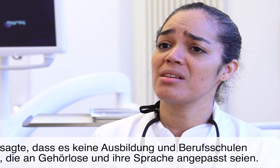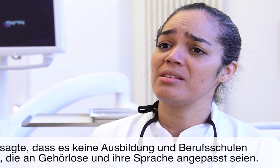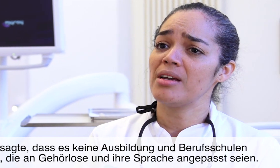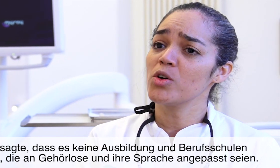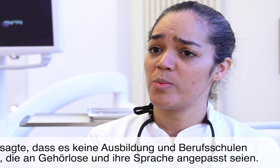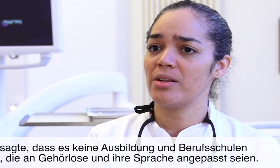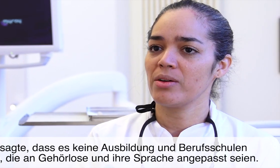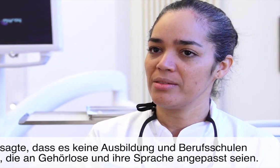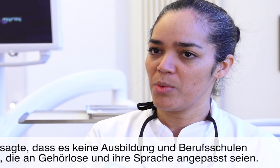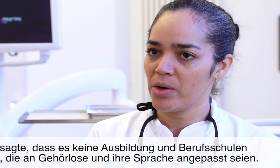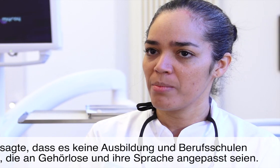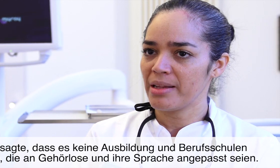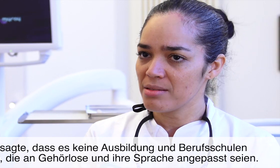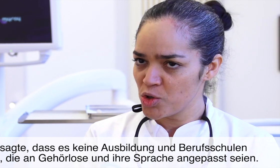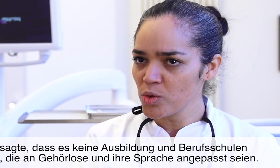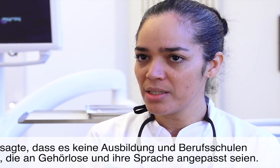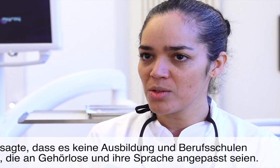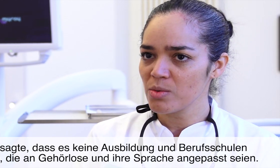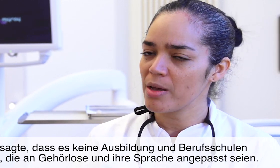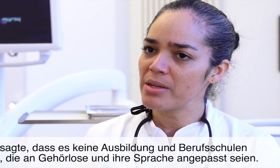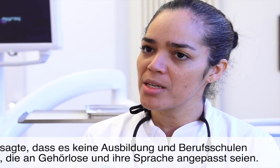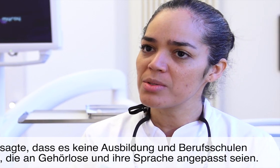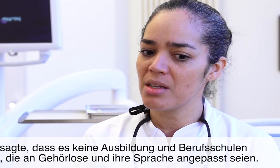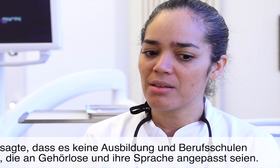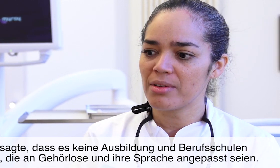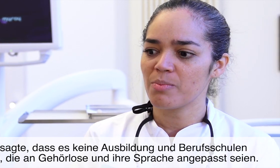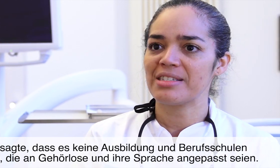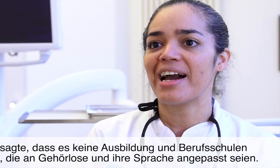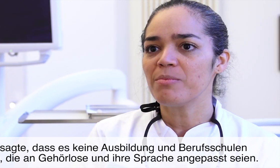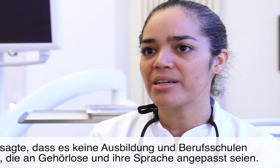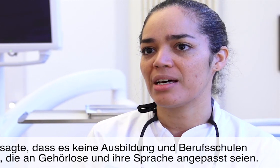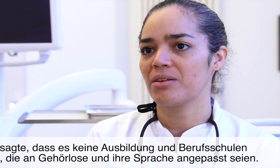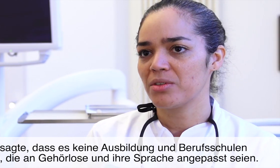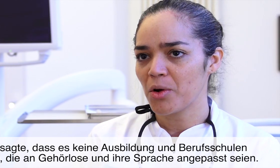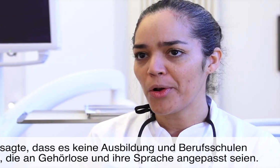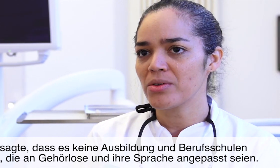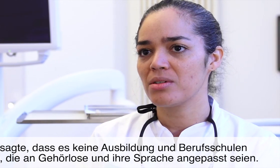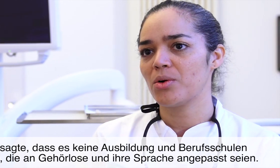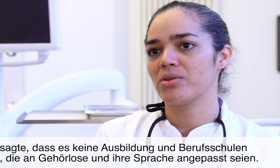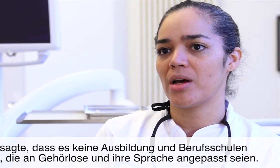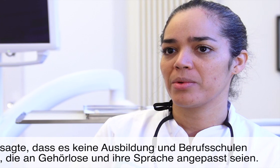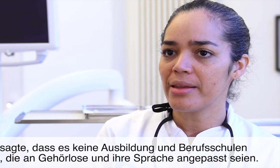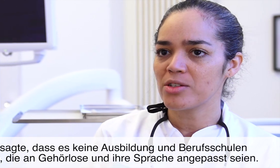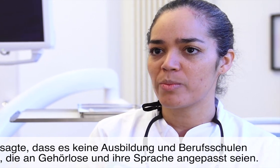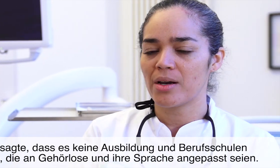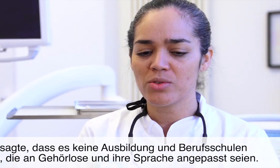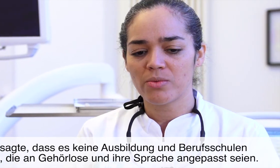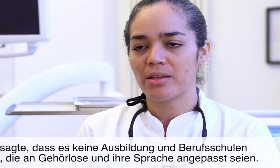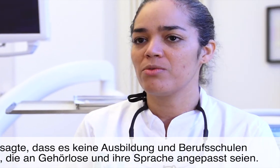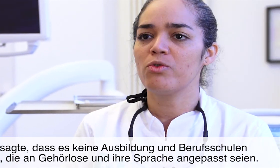die Ausbildung, die Behörde meinte die Schule zum Beispiel, es gibt es nicht, dass man sie angepasst hat auf die Gehörlosen, die Gehörlosen haben andere Sprachen und so weiter. wie